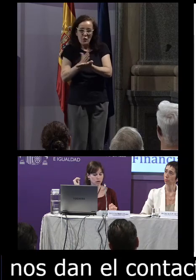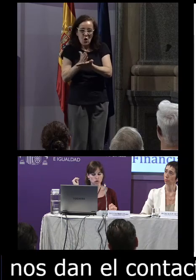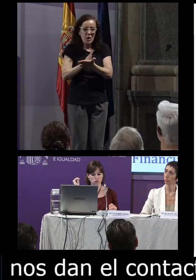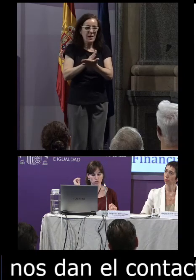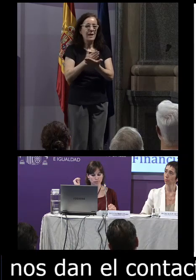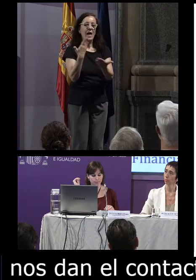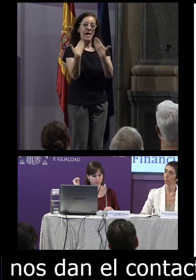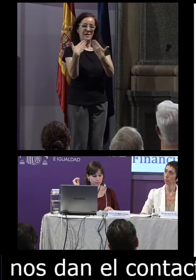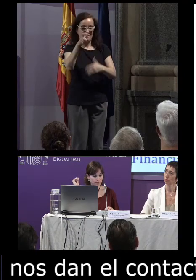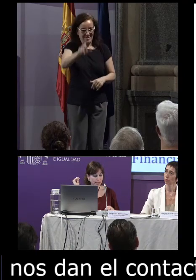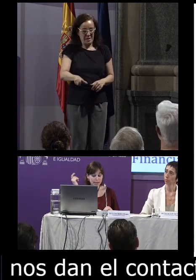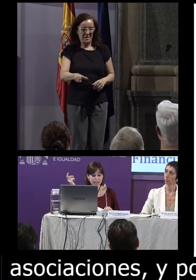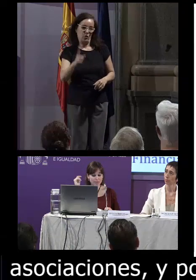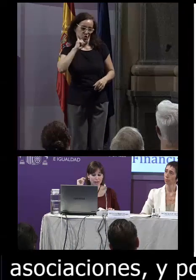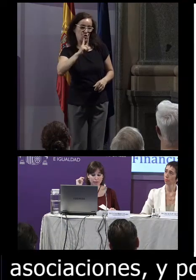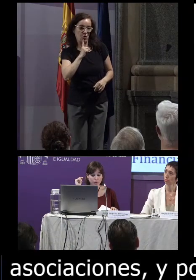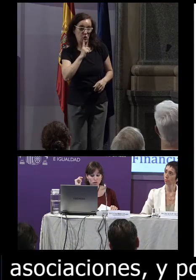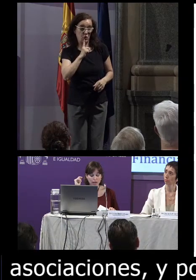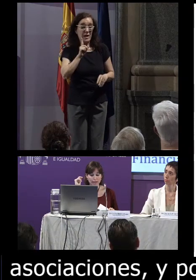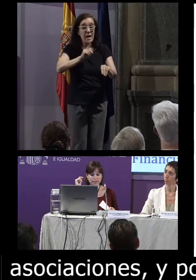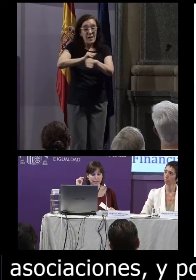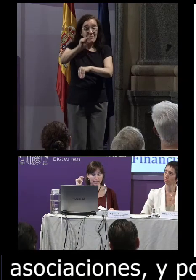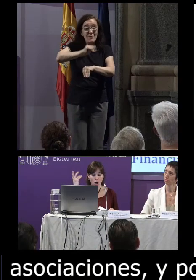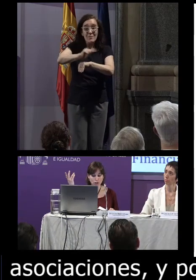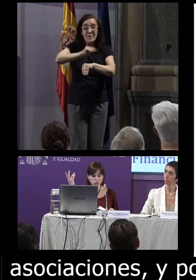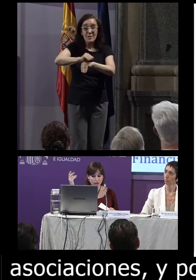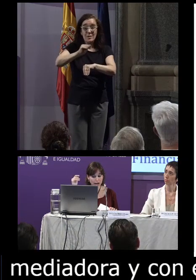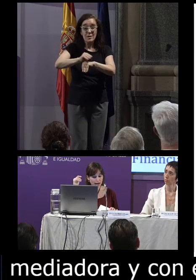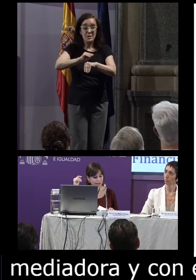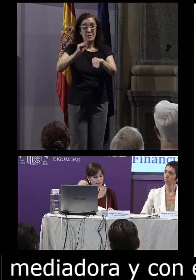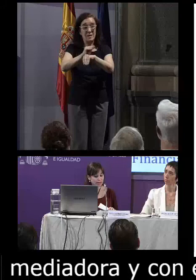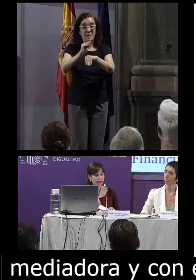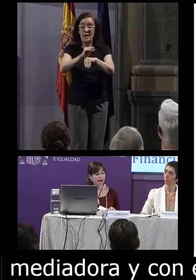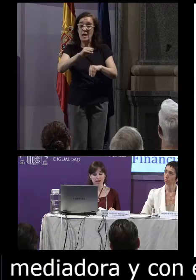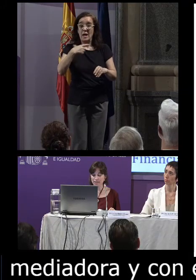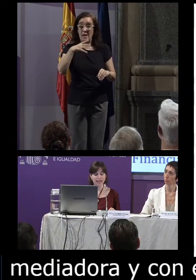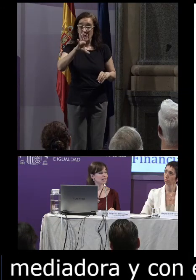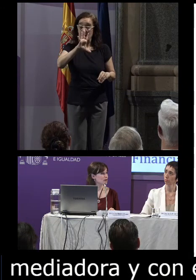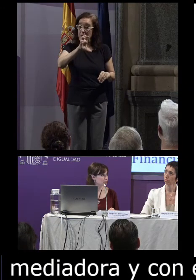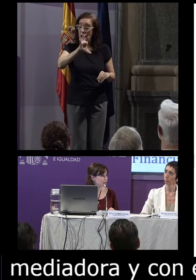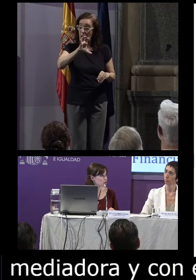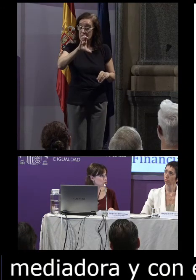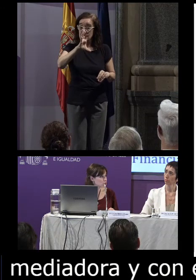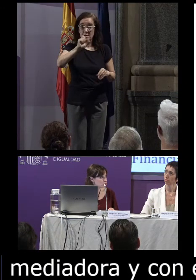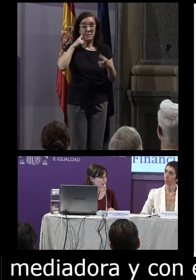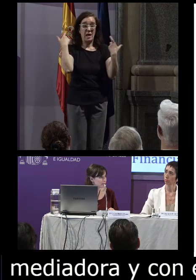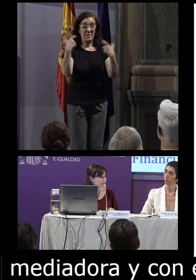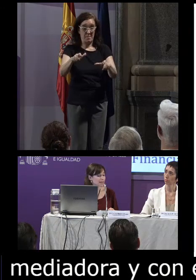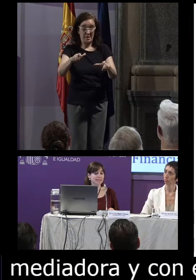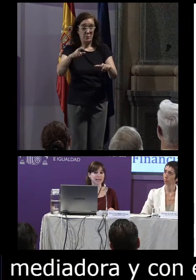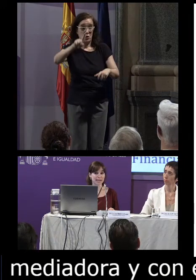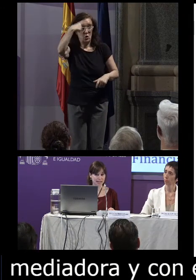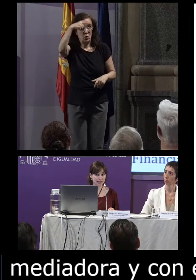entrevistador sordo y la financiación es de la obra social La Caixa a través del Departamento de Cultura